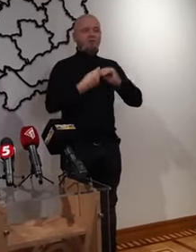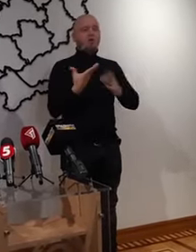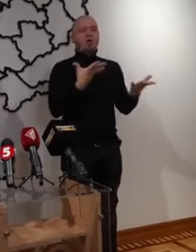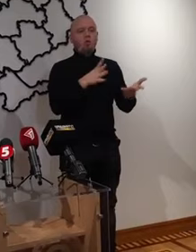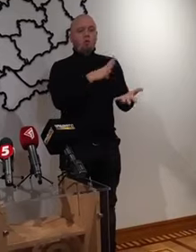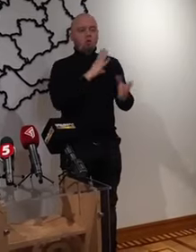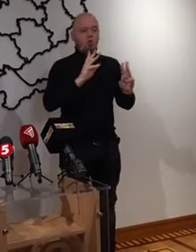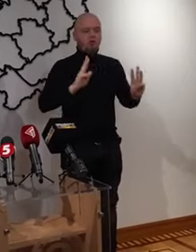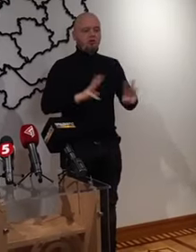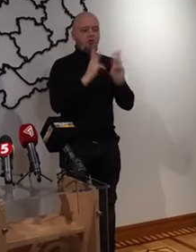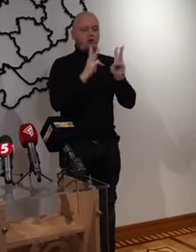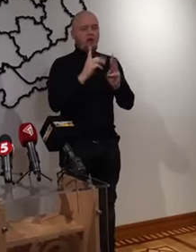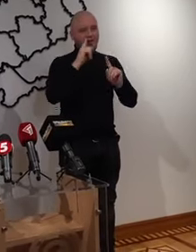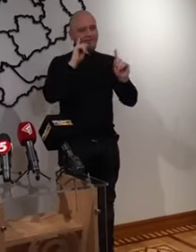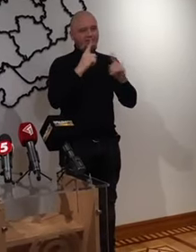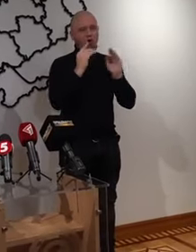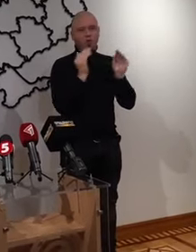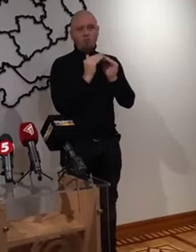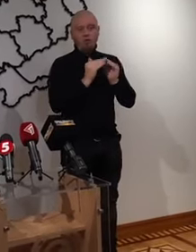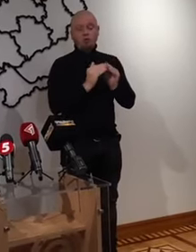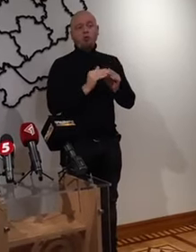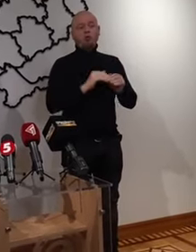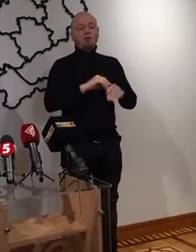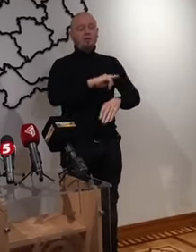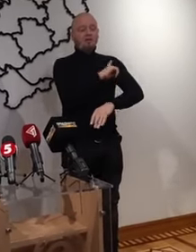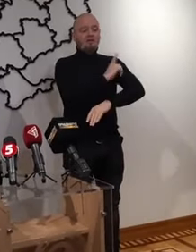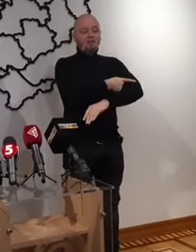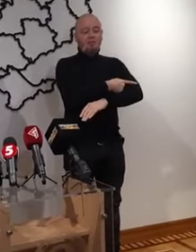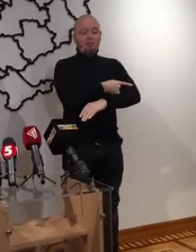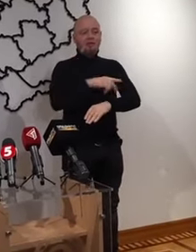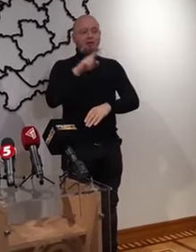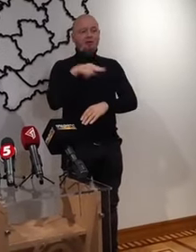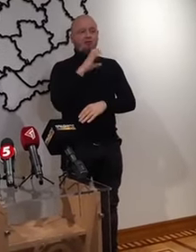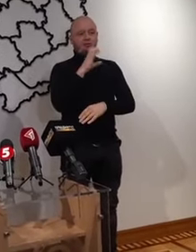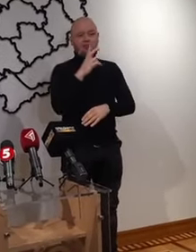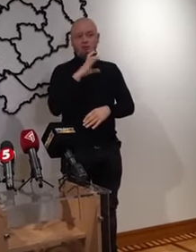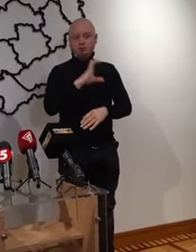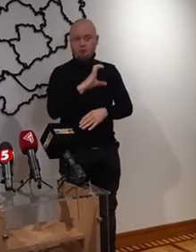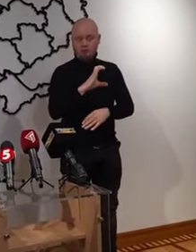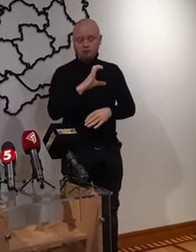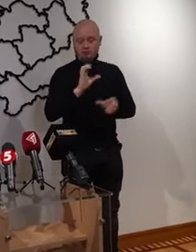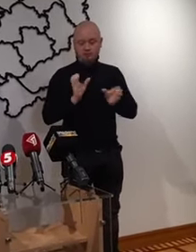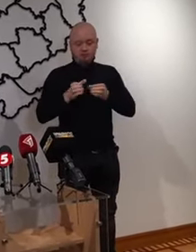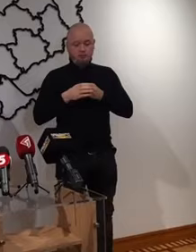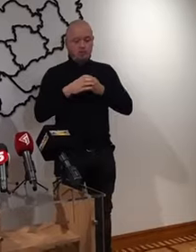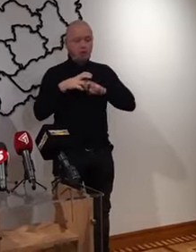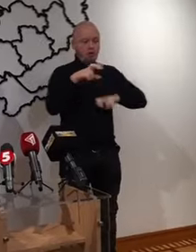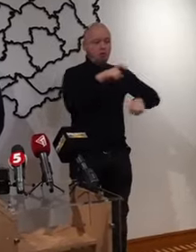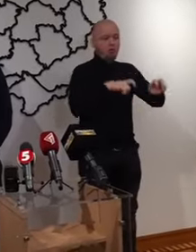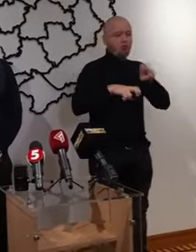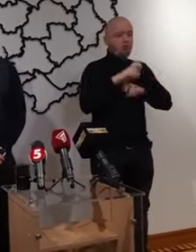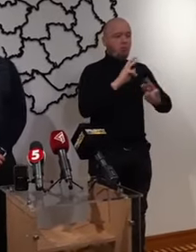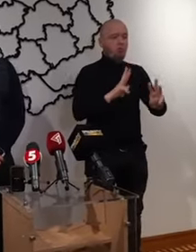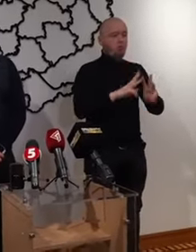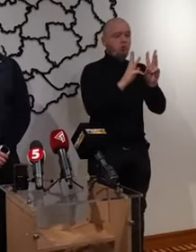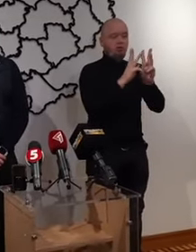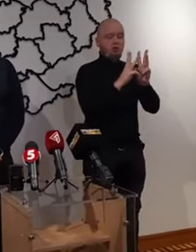загорення цивільного об'єкту. Силами Дегройної служби надзвичайних ситуацій, пожежа,